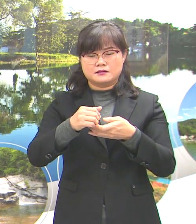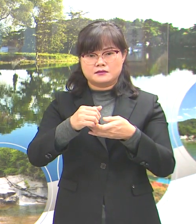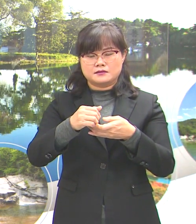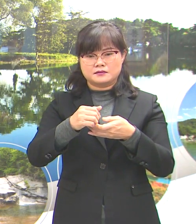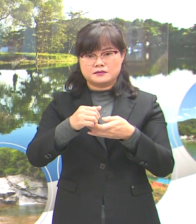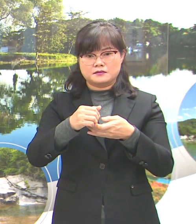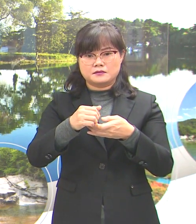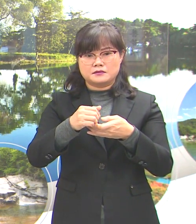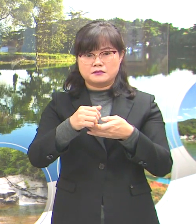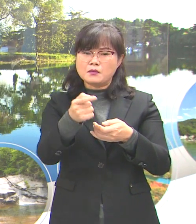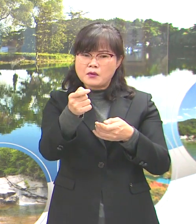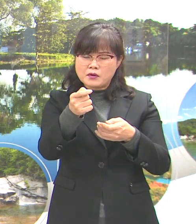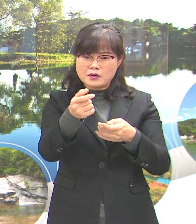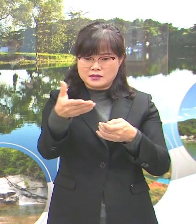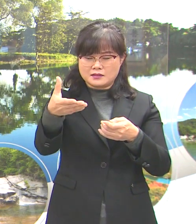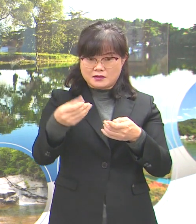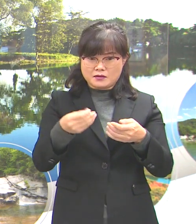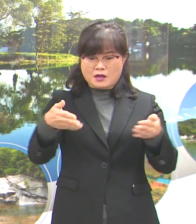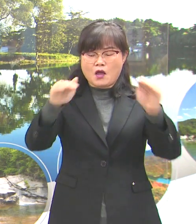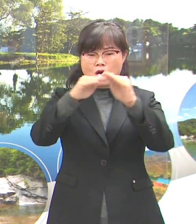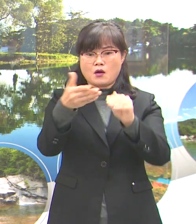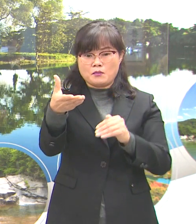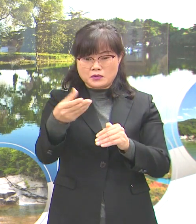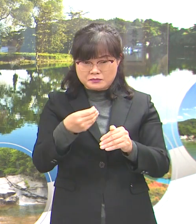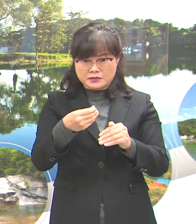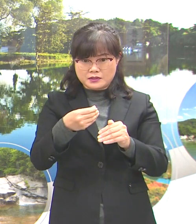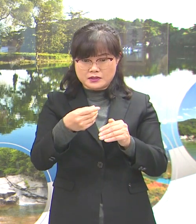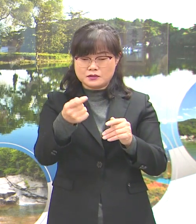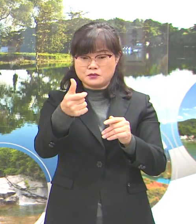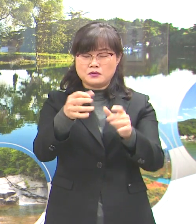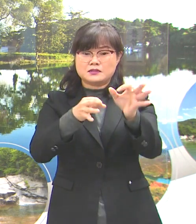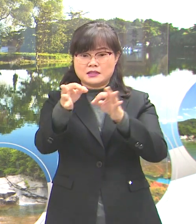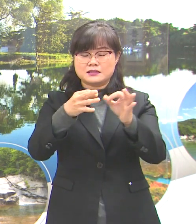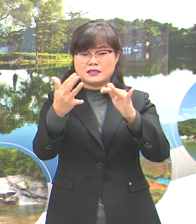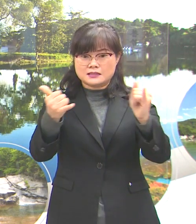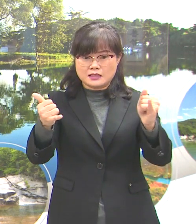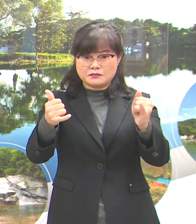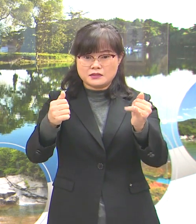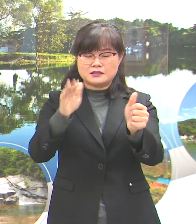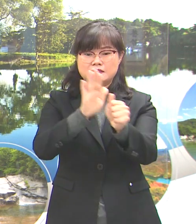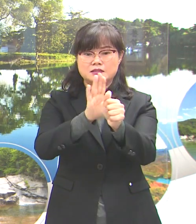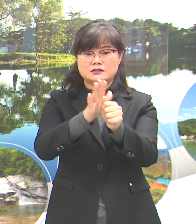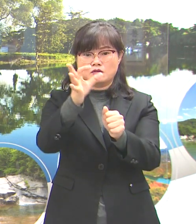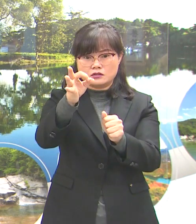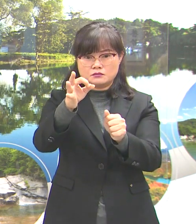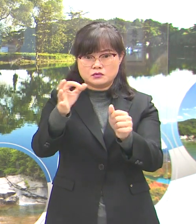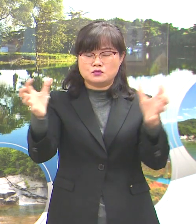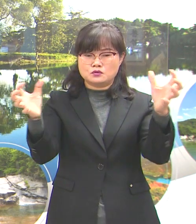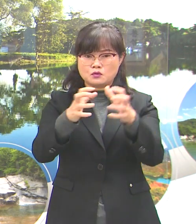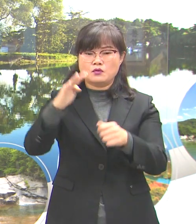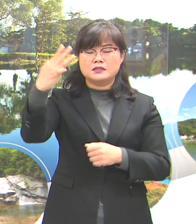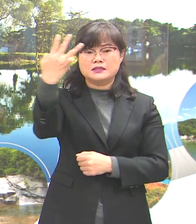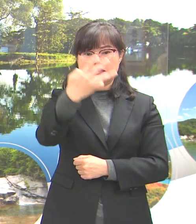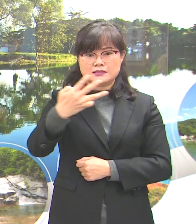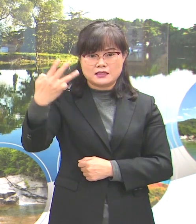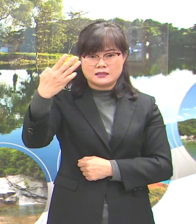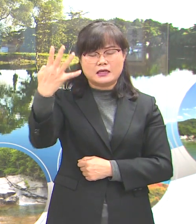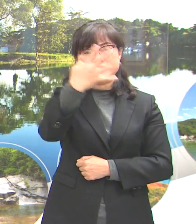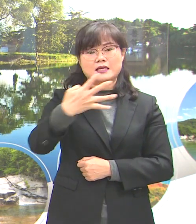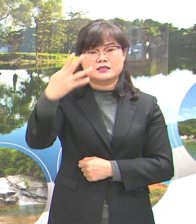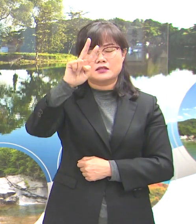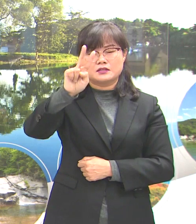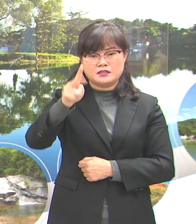소상공인 지원재난지원금은 총 4,223건